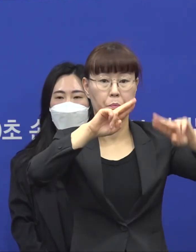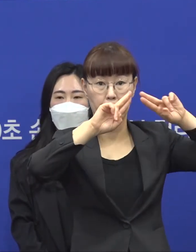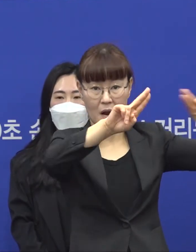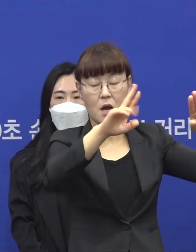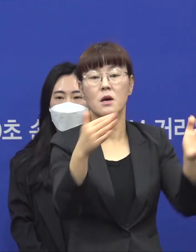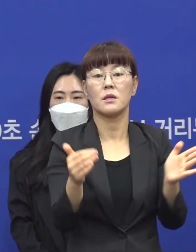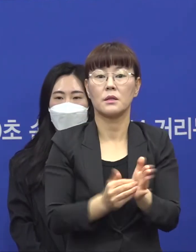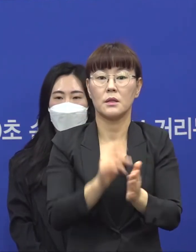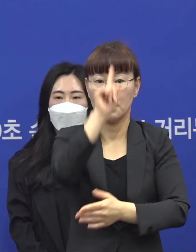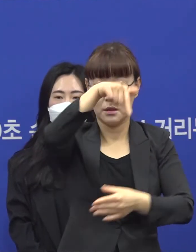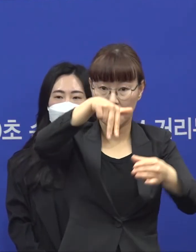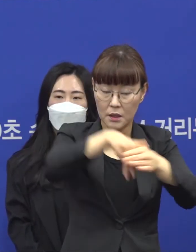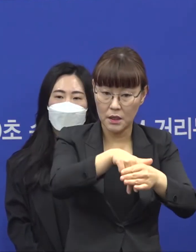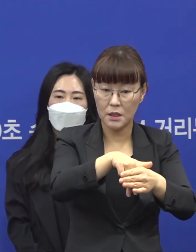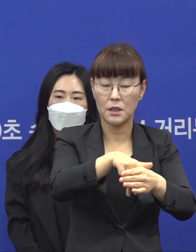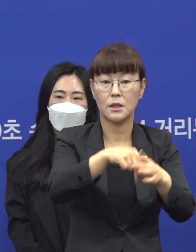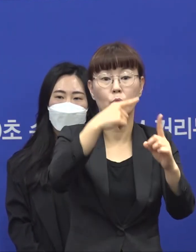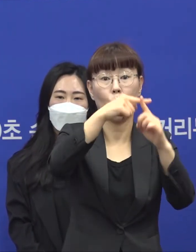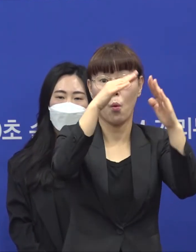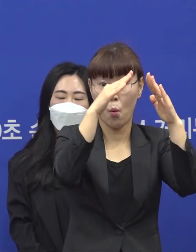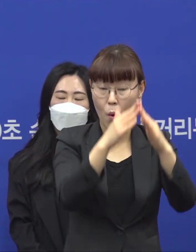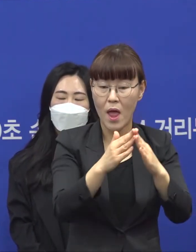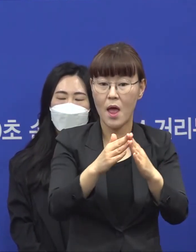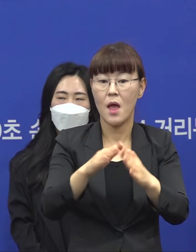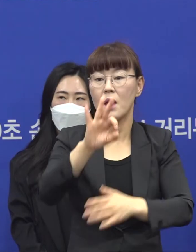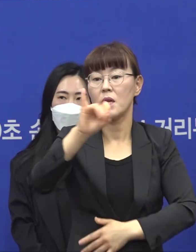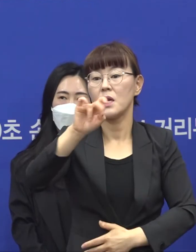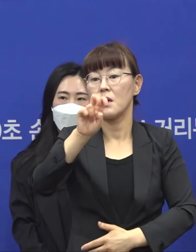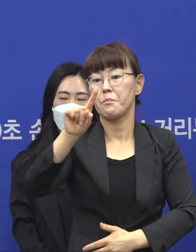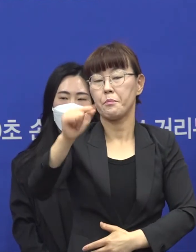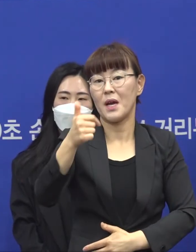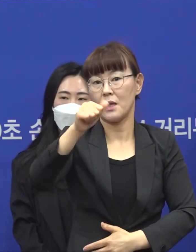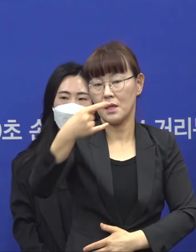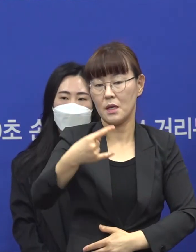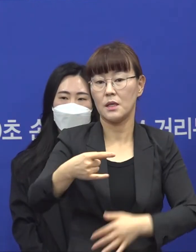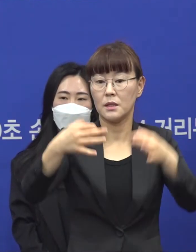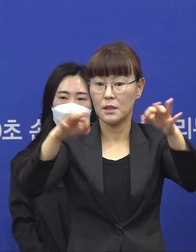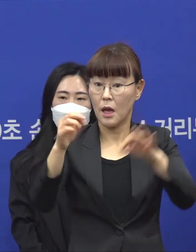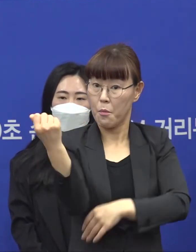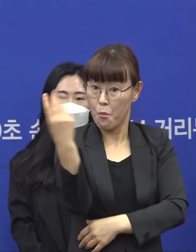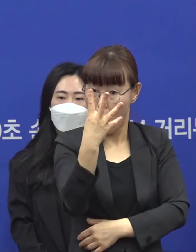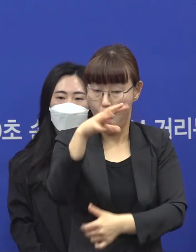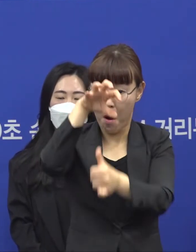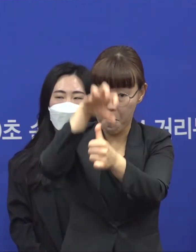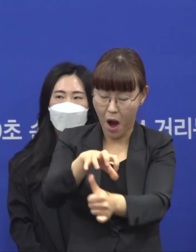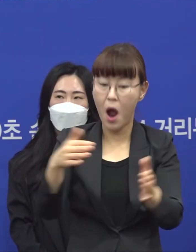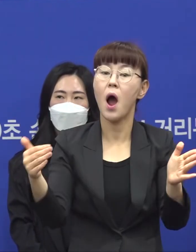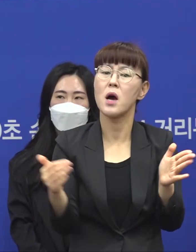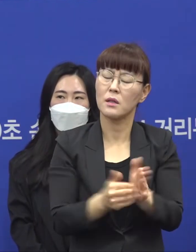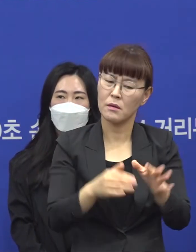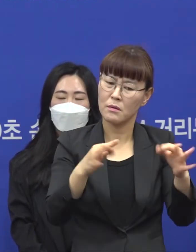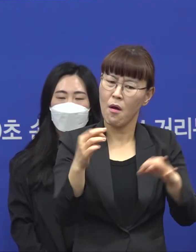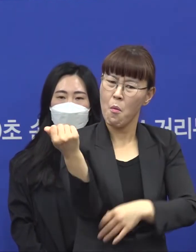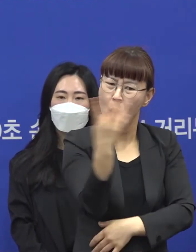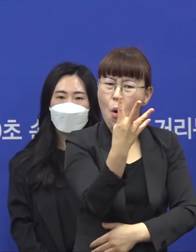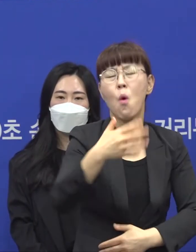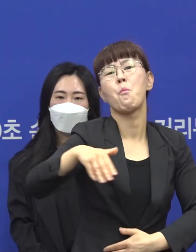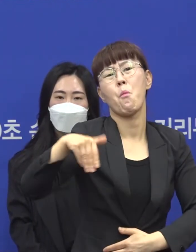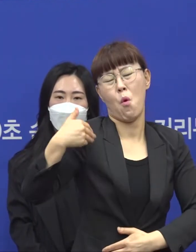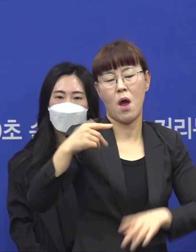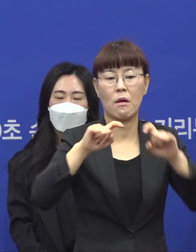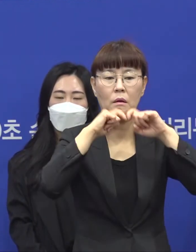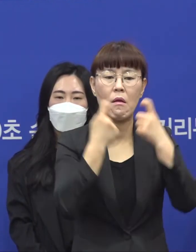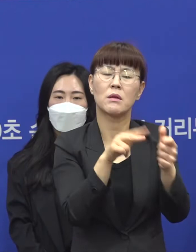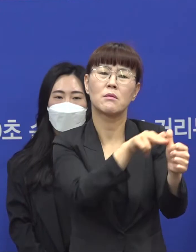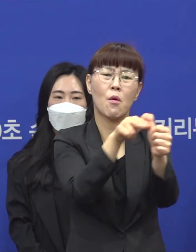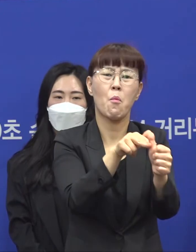신천지 예수교회와 이만희 은행 계좌를 감유했습니다. 다만 그 계좌 금액을 저희들이 알 수가 없습니다. 개인정보